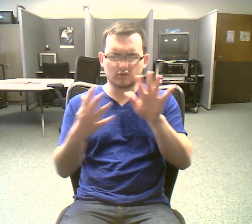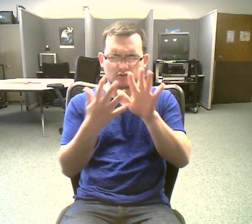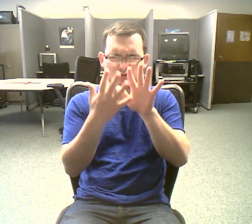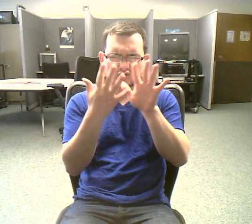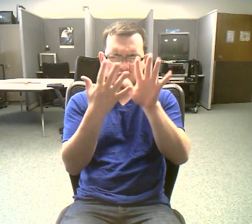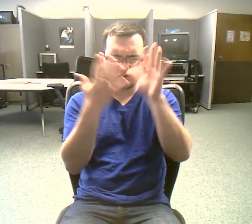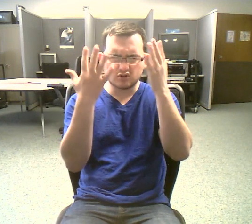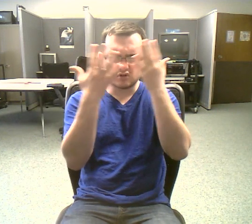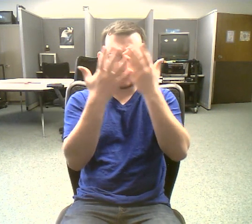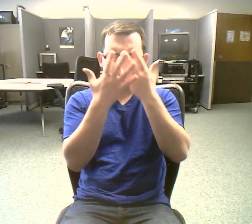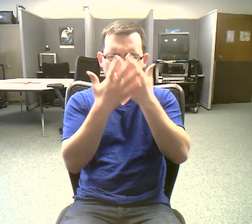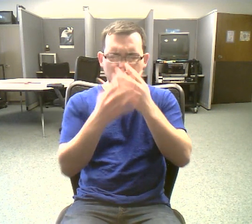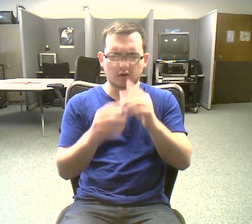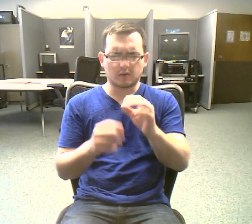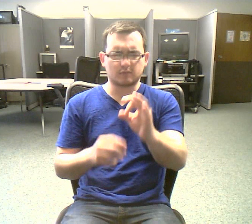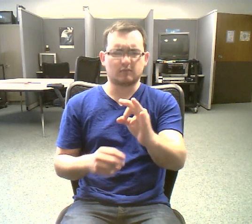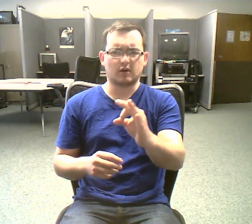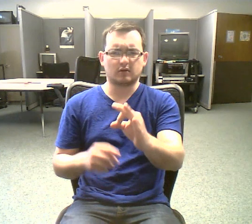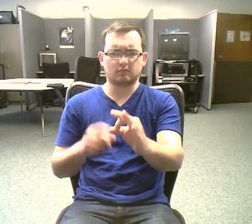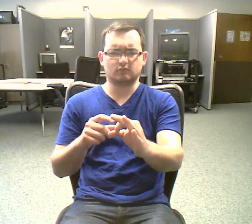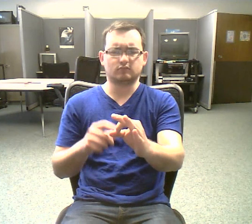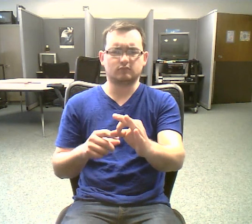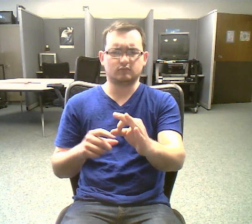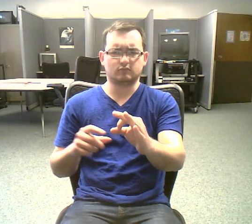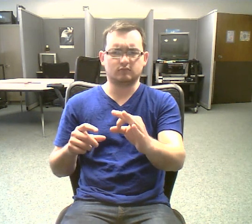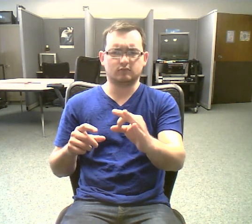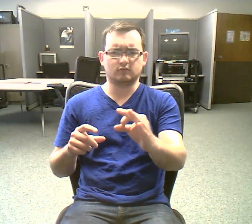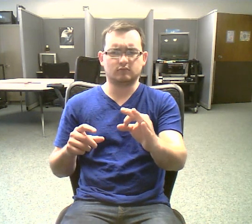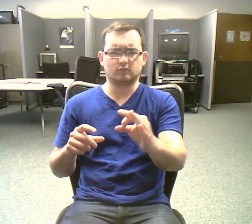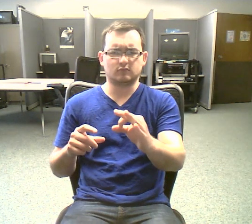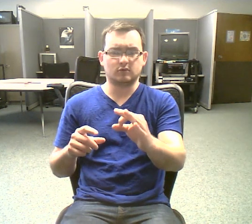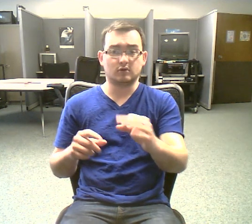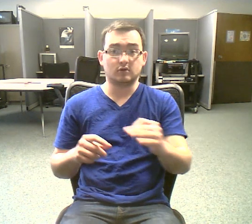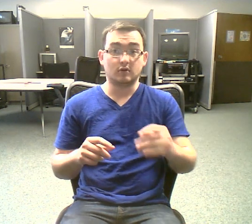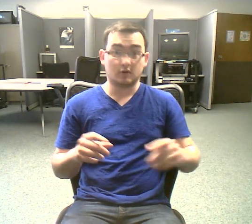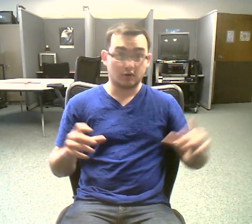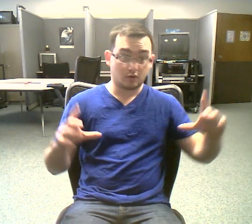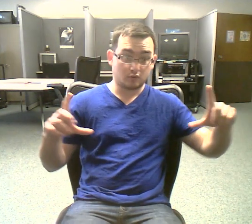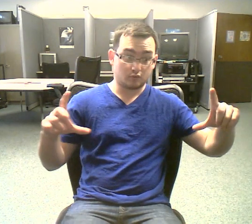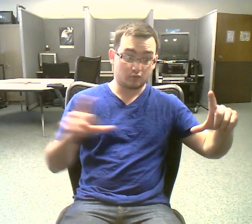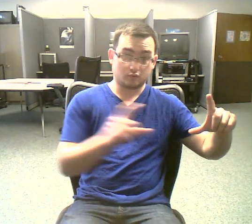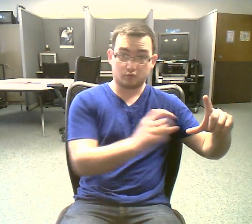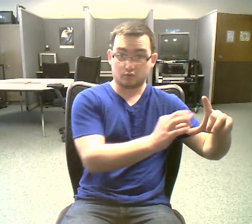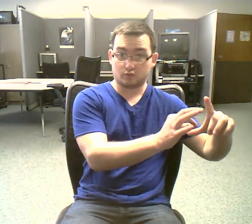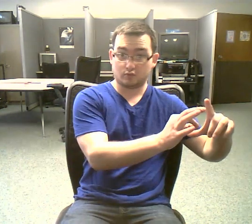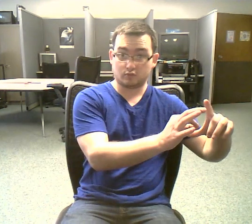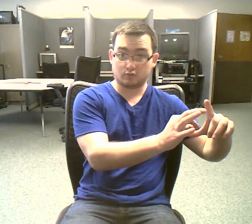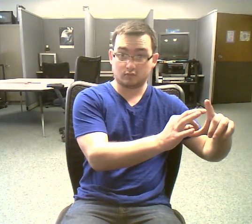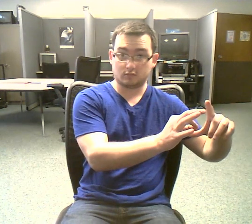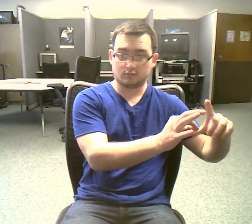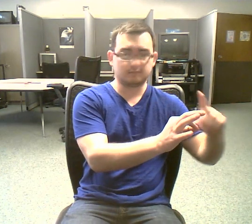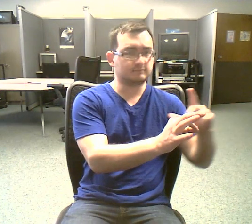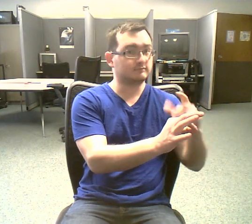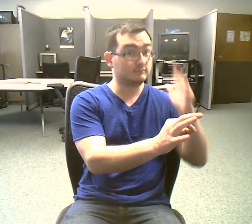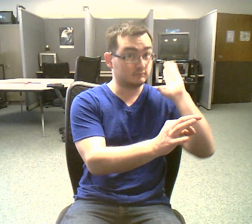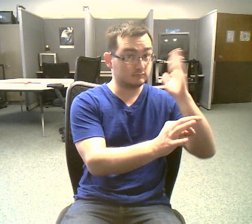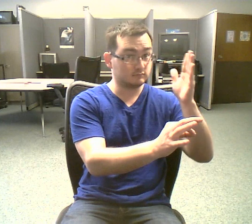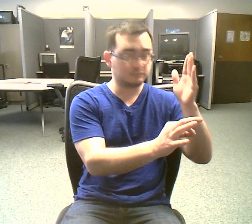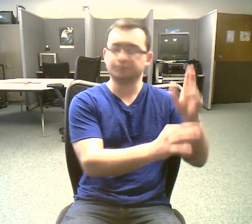lasm. You probably won't find it near the edge of a cell because that might be a dangerous place for the nucleus to be.